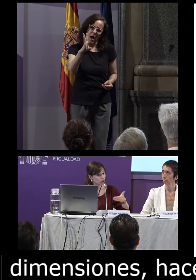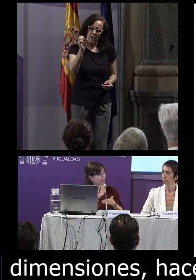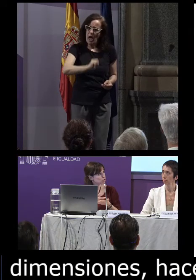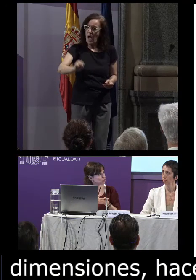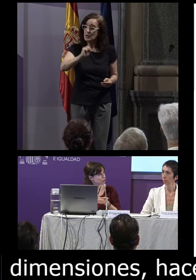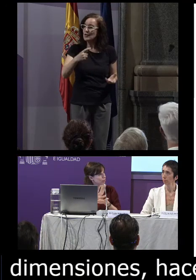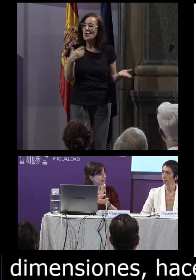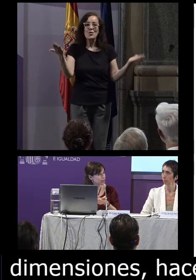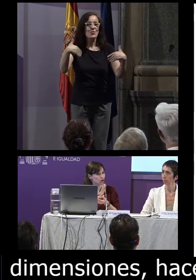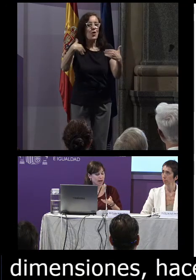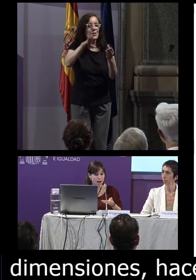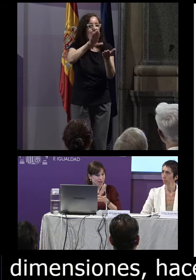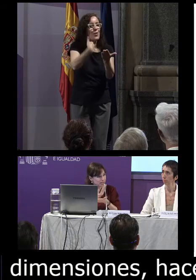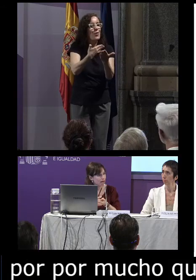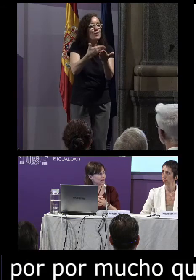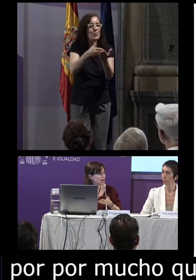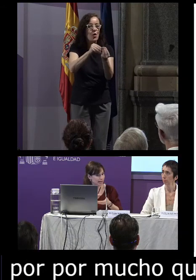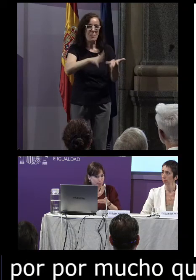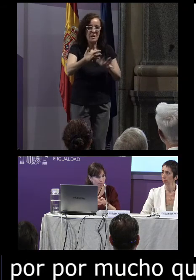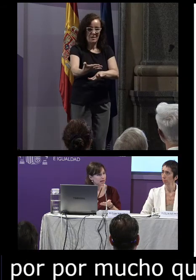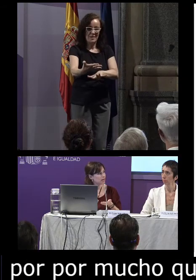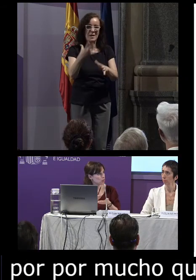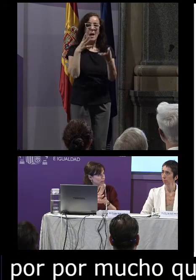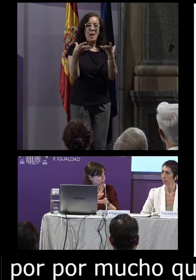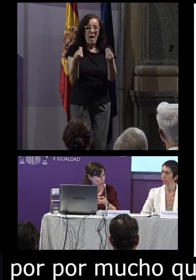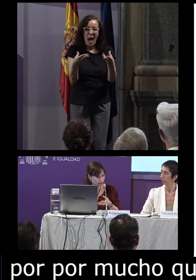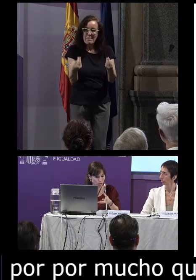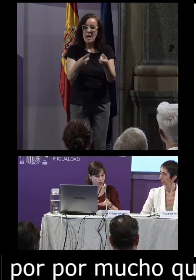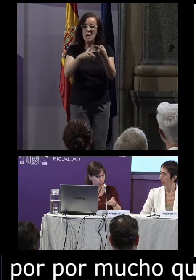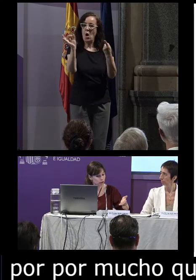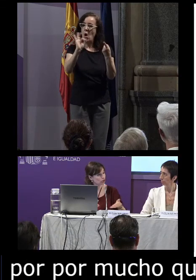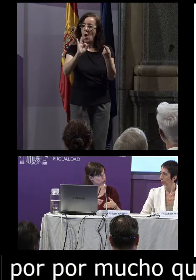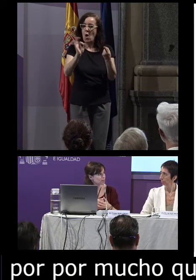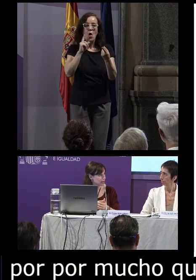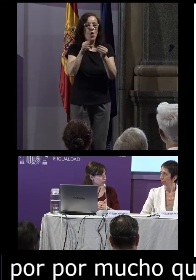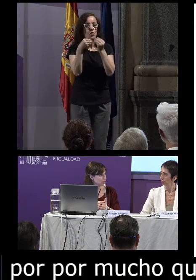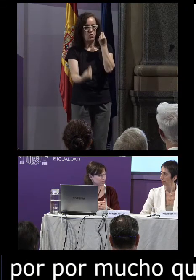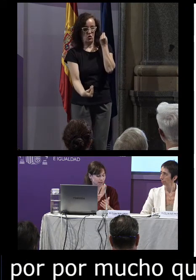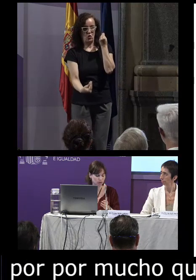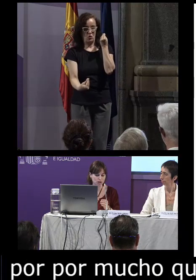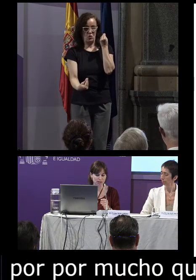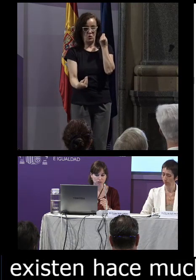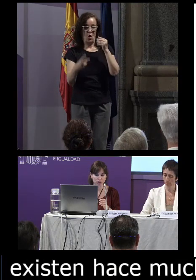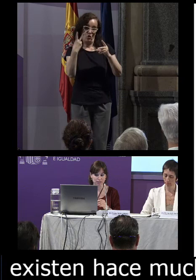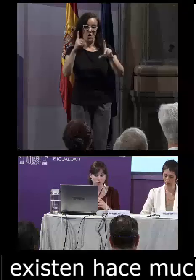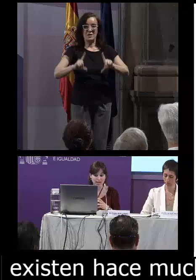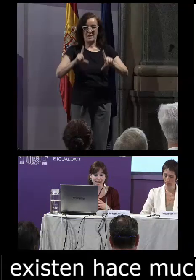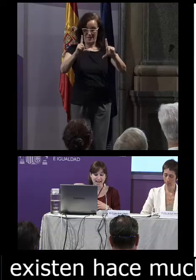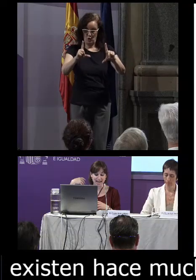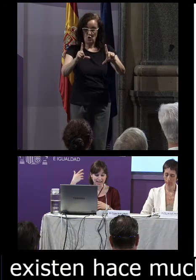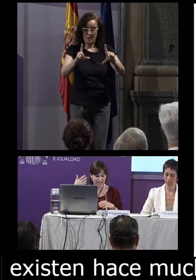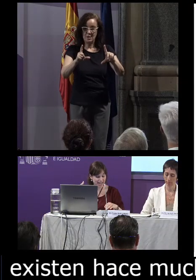no tenemos una documentación plasmada en papel o en documento de dos dimensiones